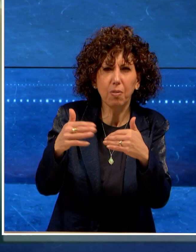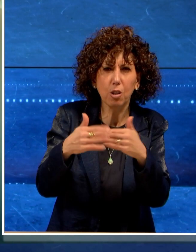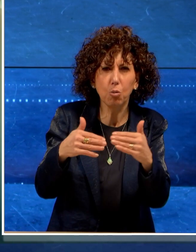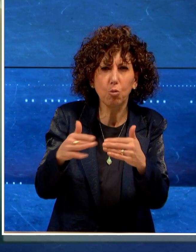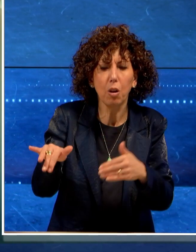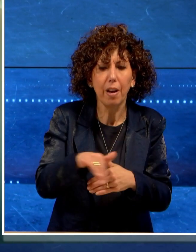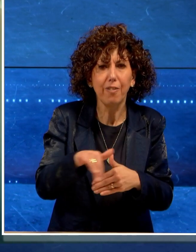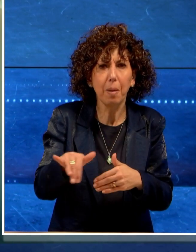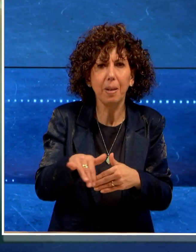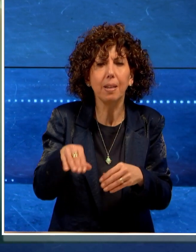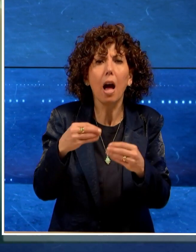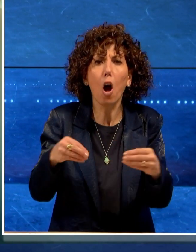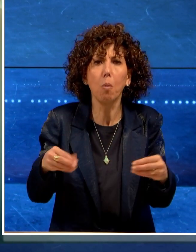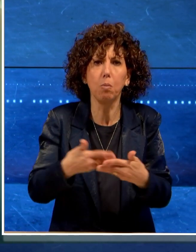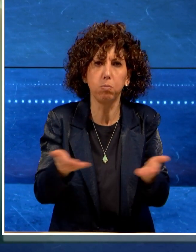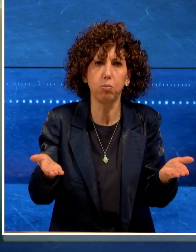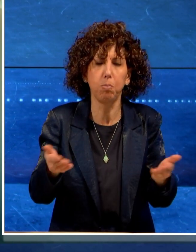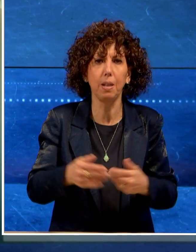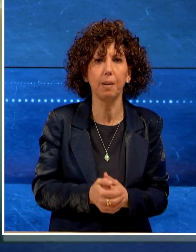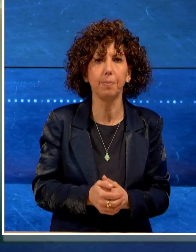viabilità e opere pubbliche.